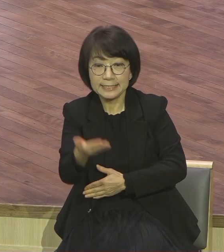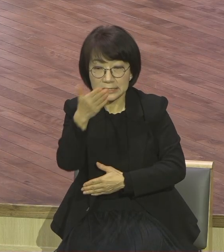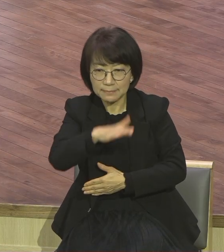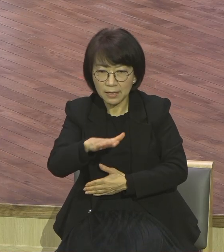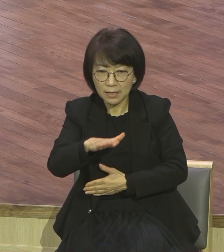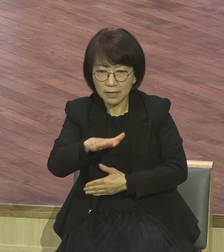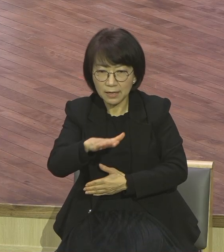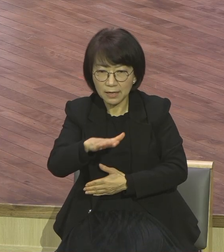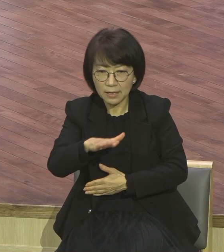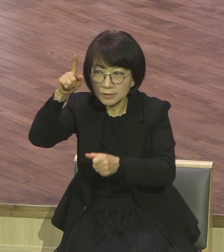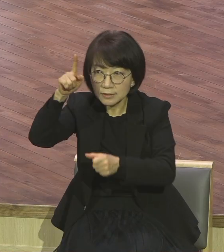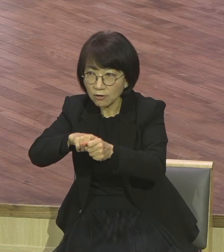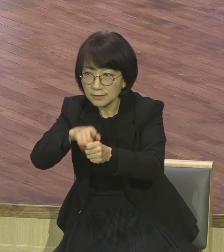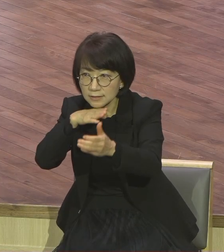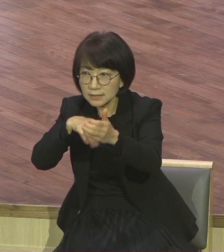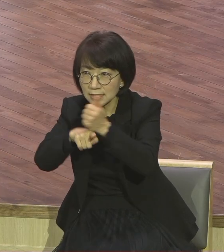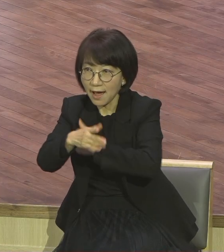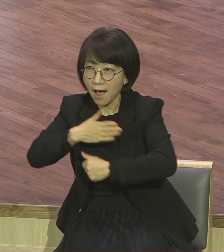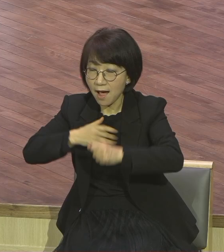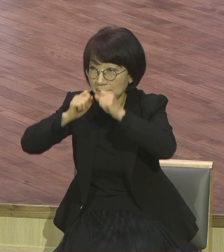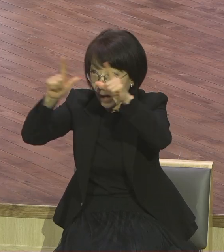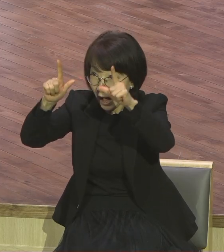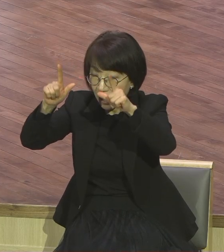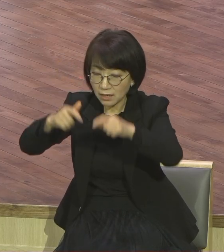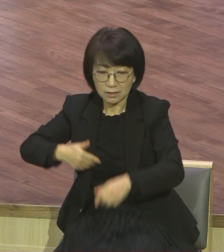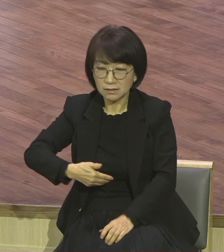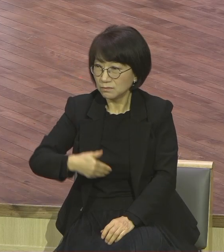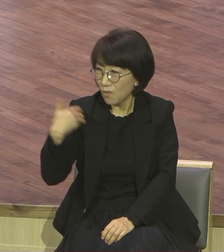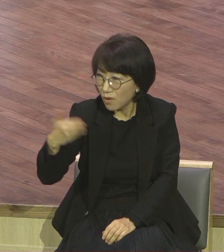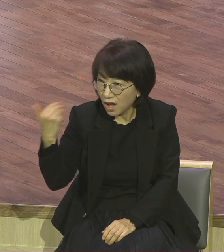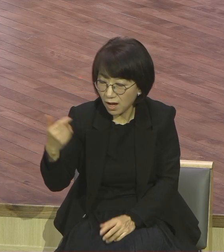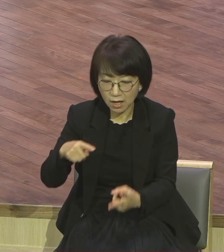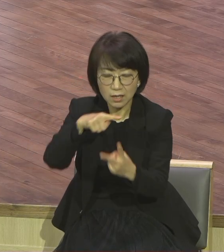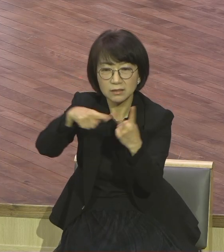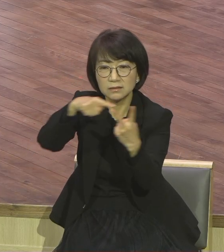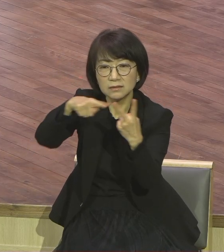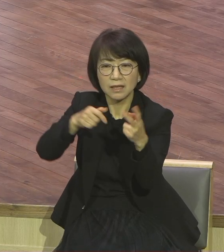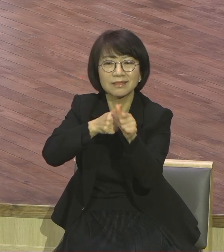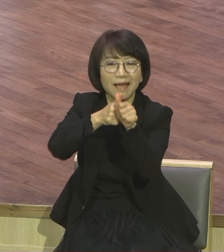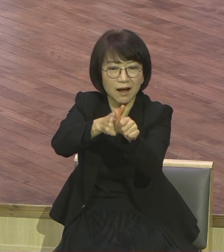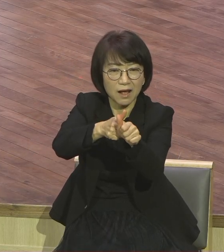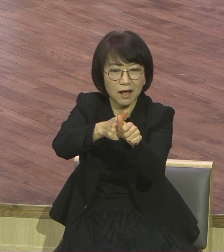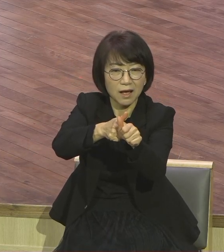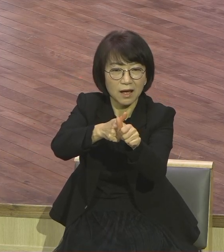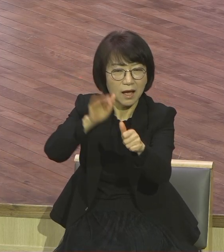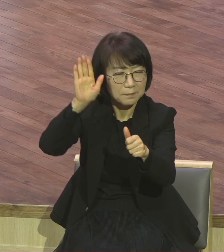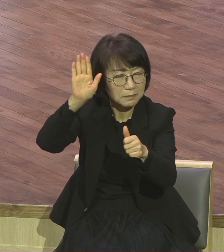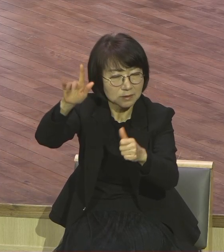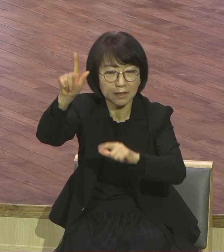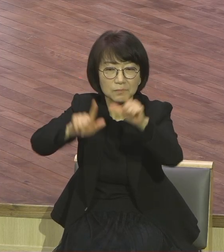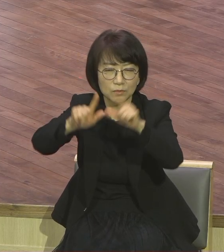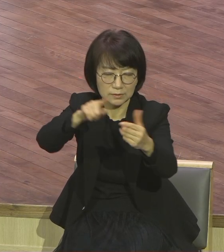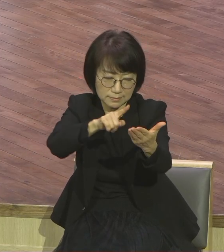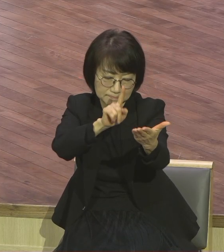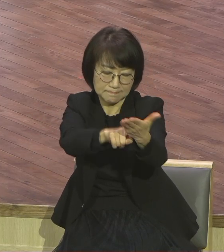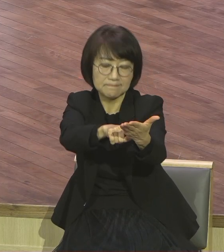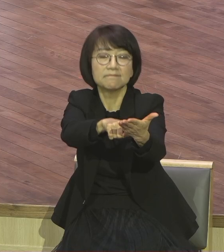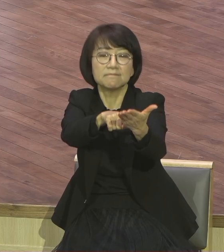못 깨닫느냐에 따라서 그 삶의 모습은 극과 극으로 달라지게 되어